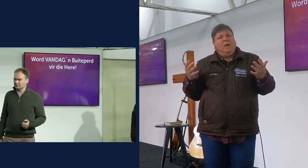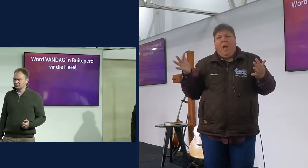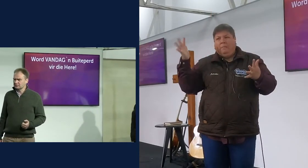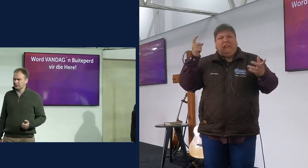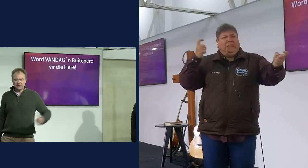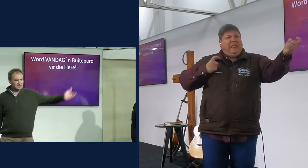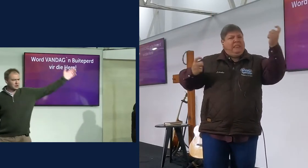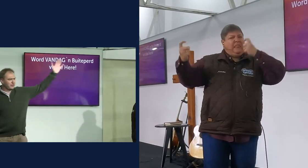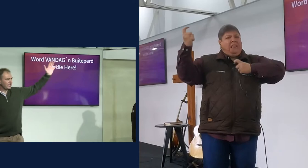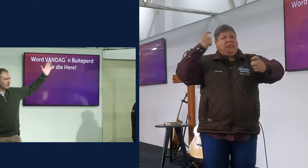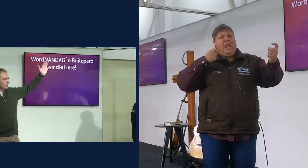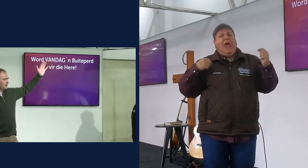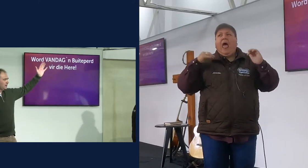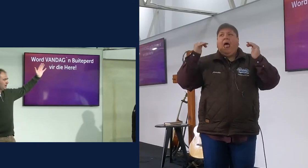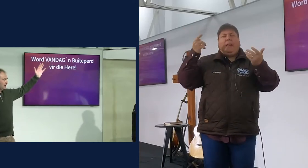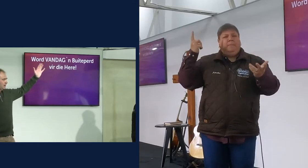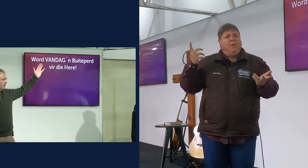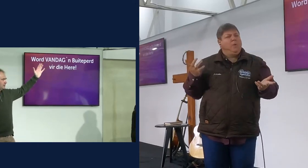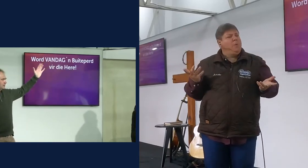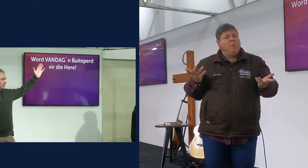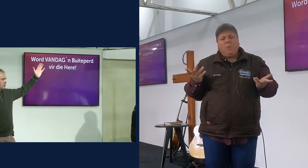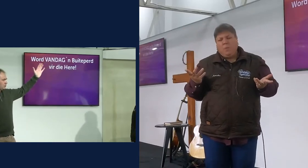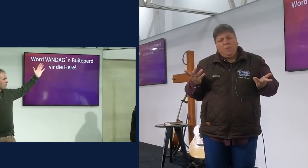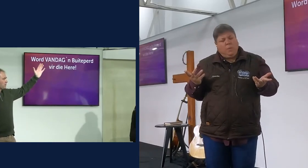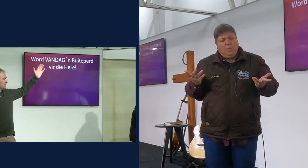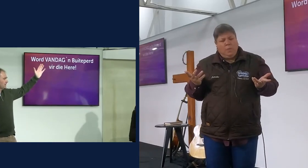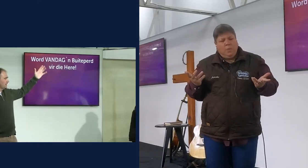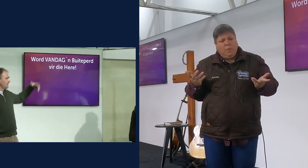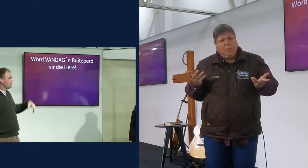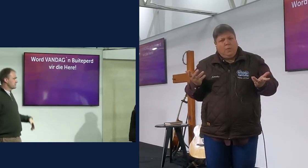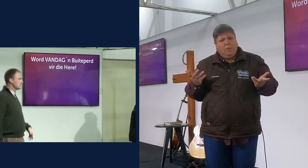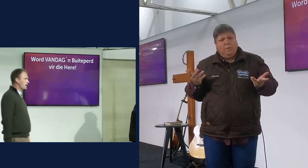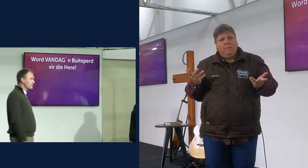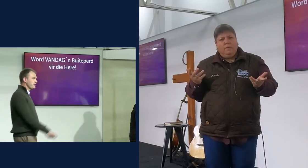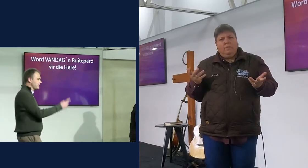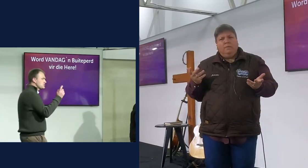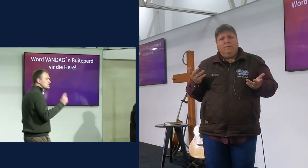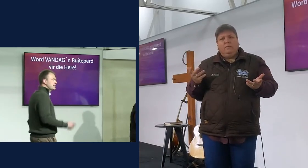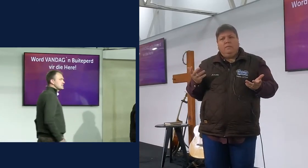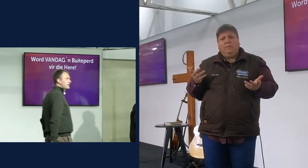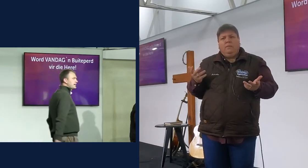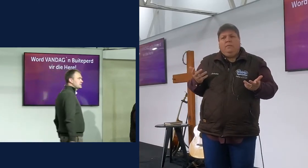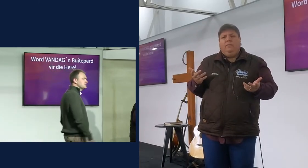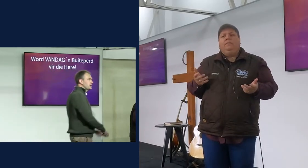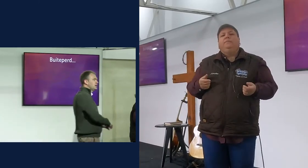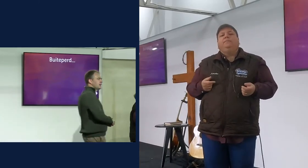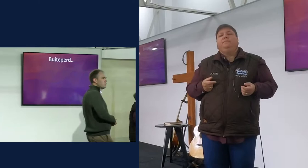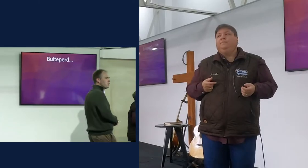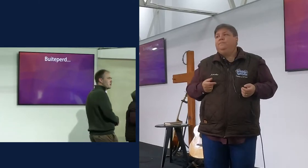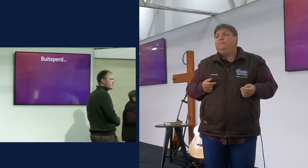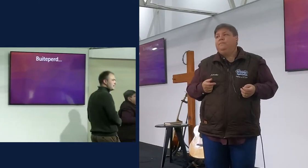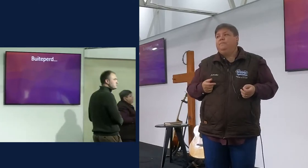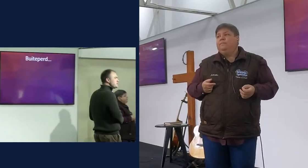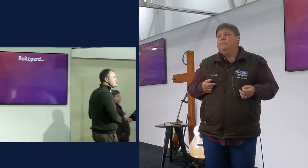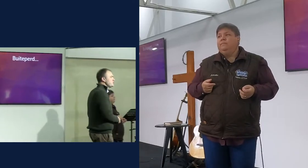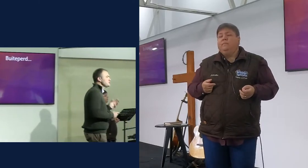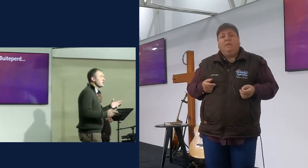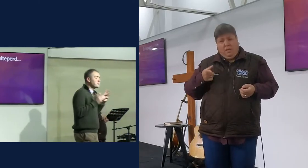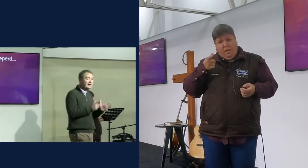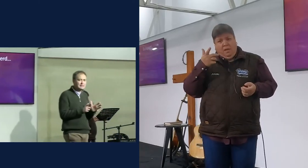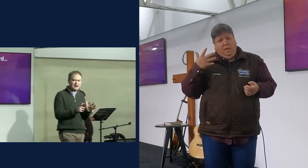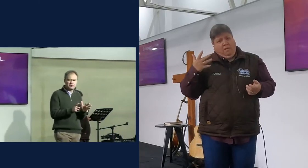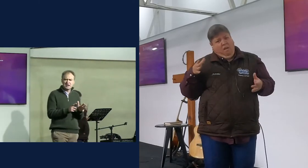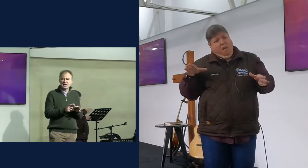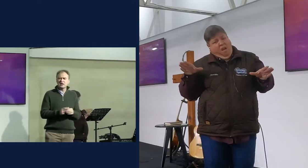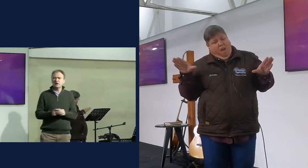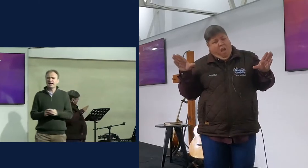tel weet van jylle wil weet ek kan een gehoop allemaal gaan in lande opsteek maar ek gaan vir die rest ook sê as jylle recht af kan op jou raamwerk sê so, hier is ook